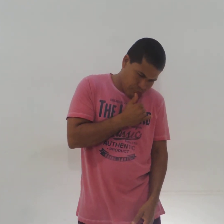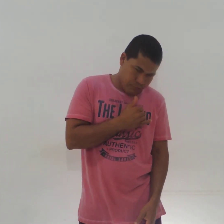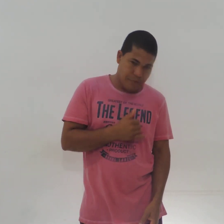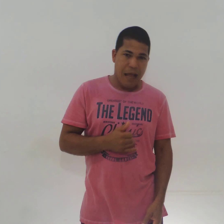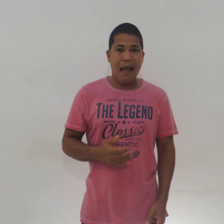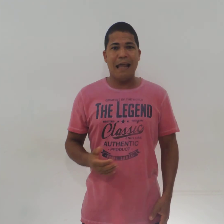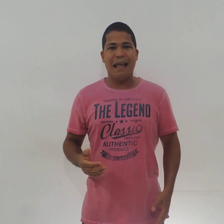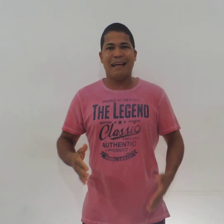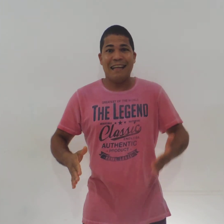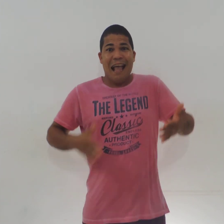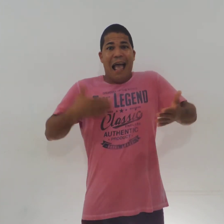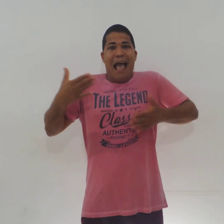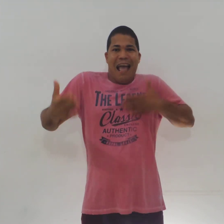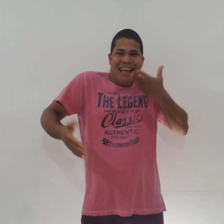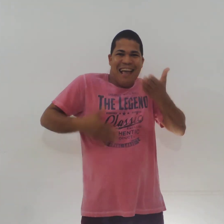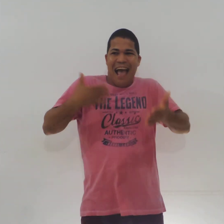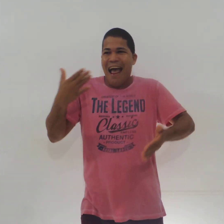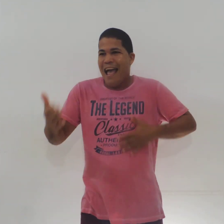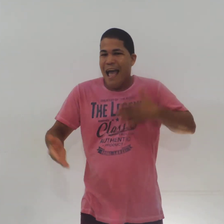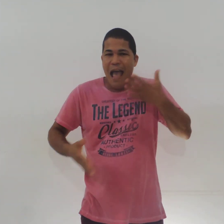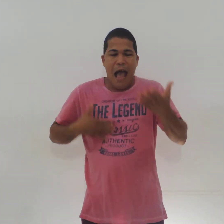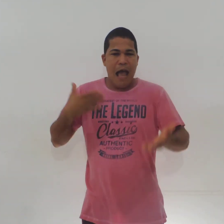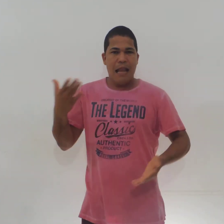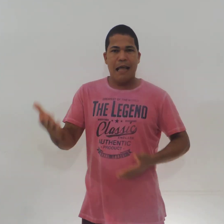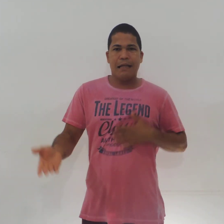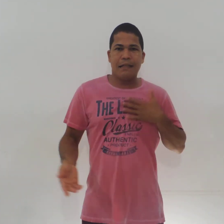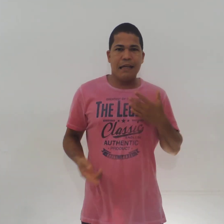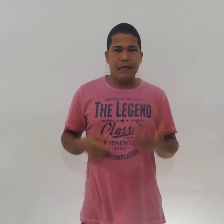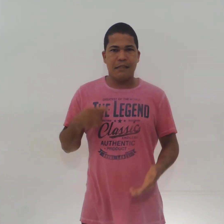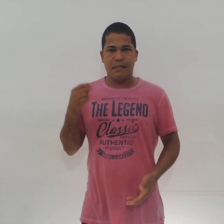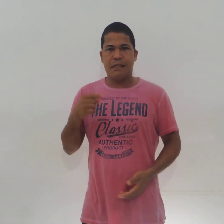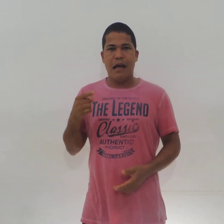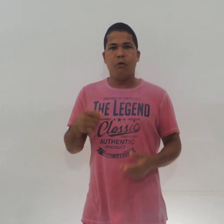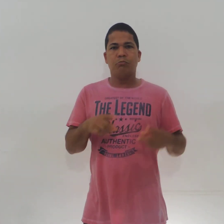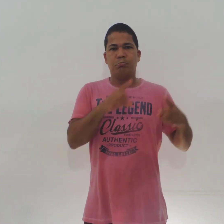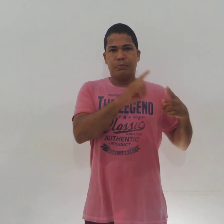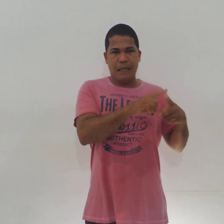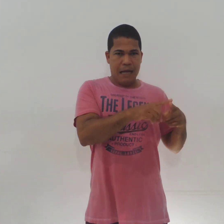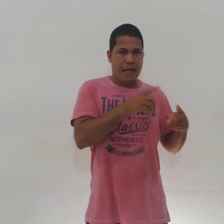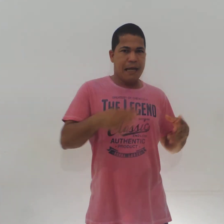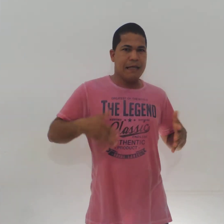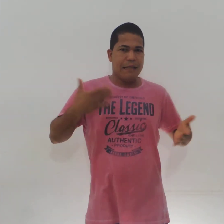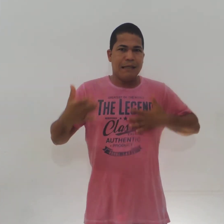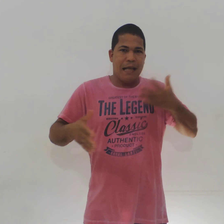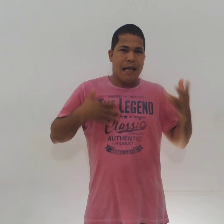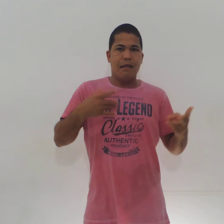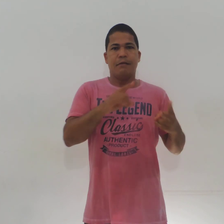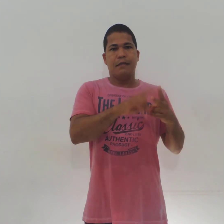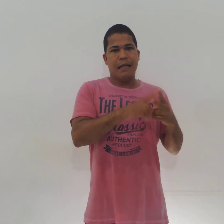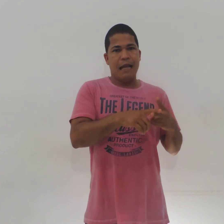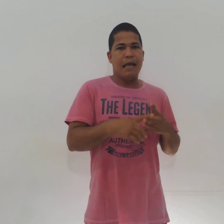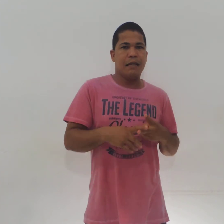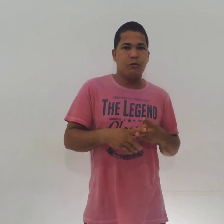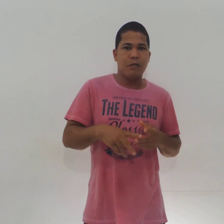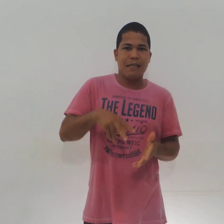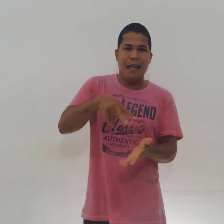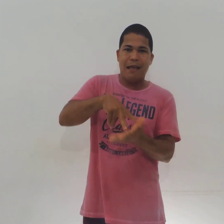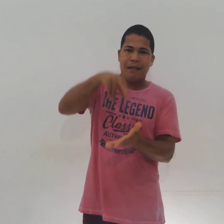Alegre. Alegre tem esse sinal. Tem alegre. Tem alegre 2, que é